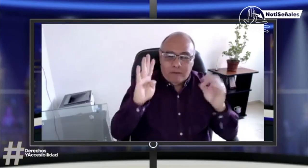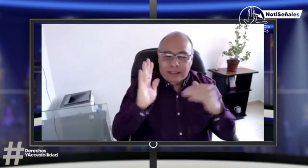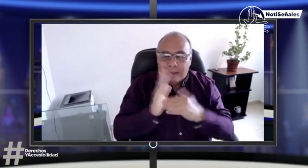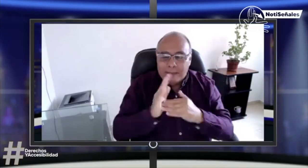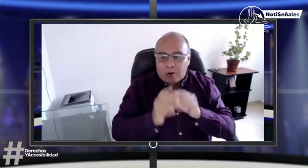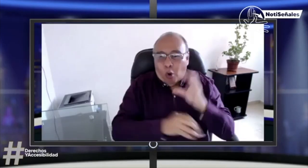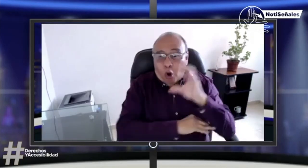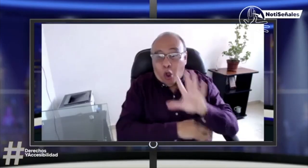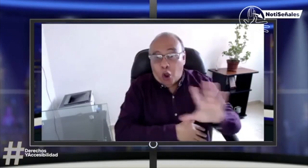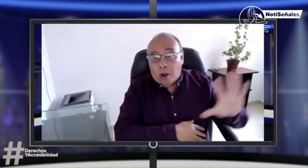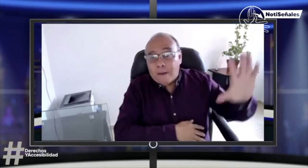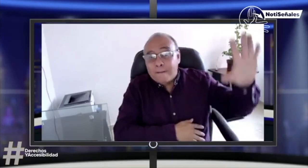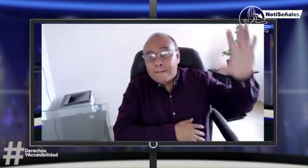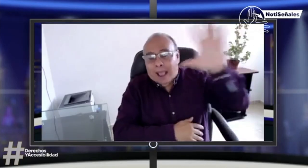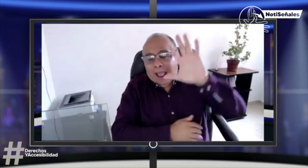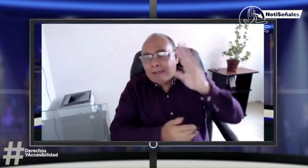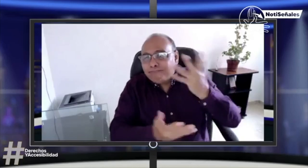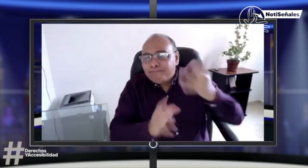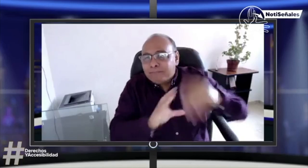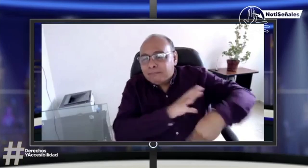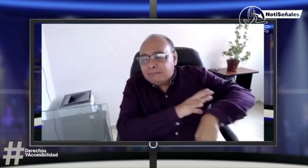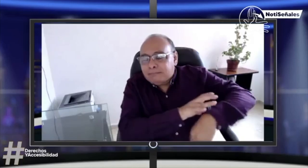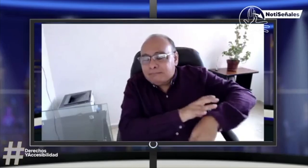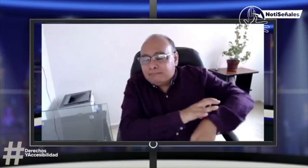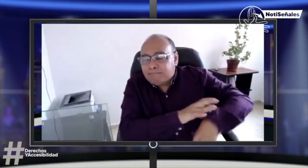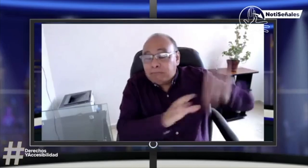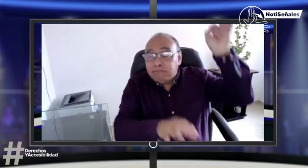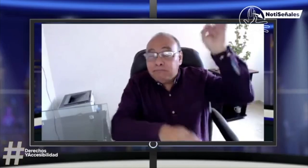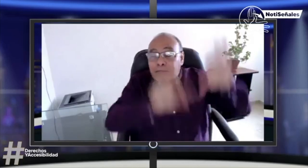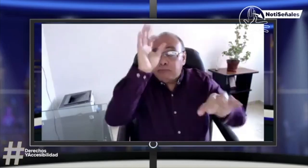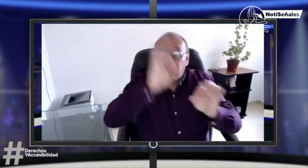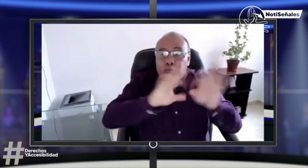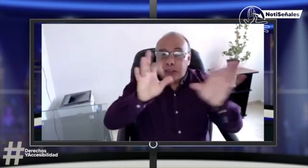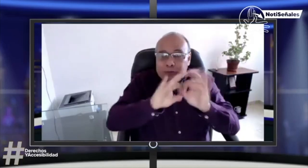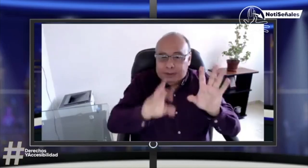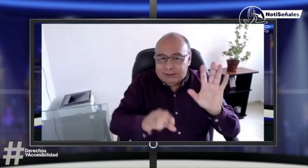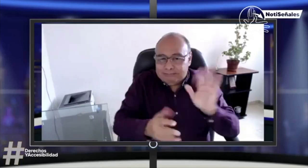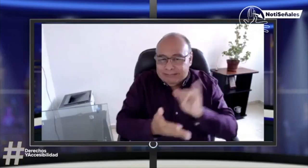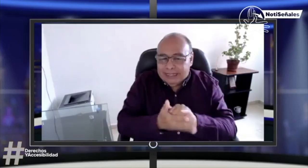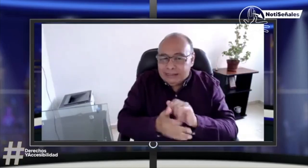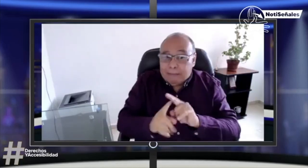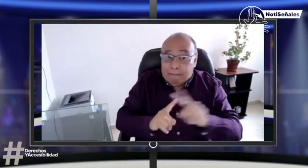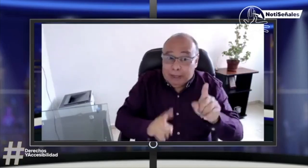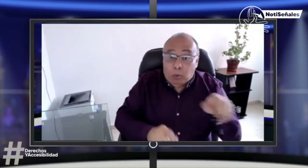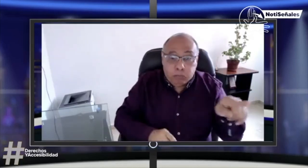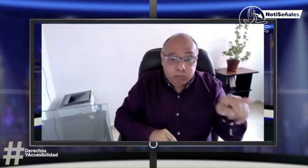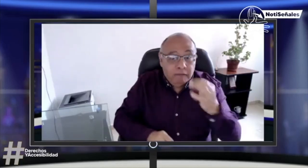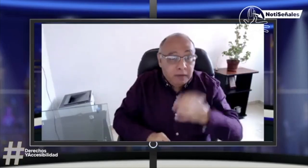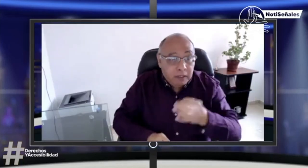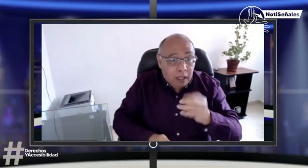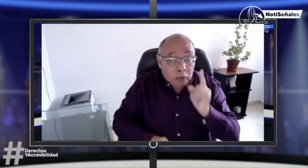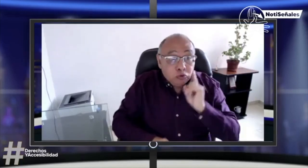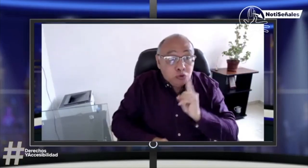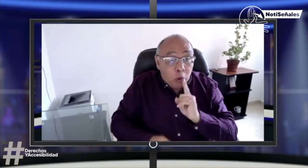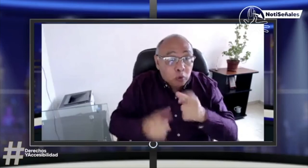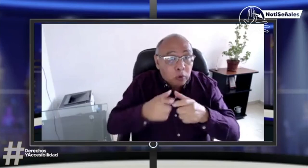690 mil en toda Colombia son elegidos a la suerte para estas